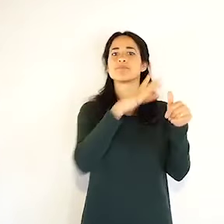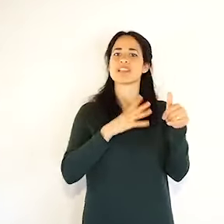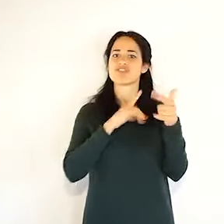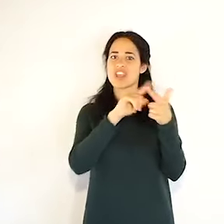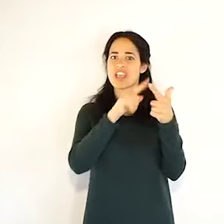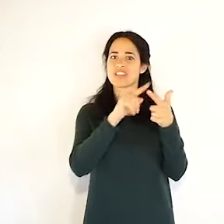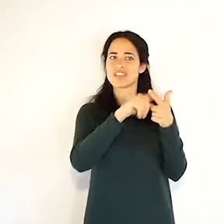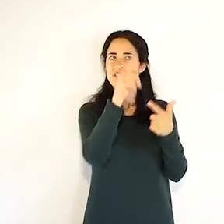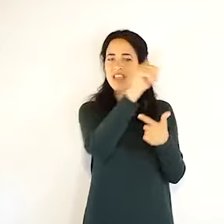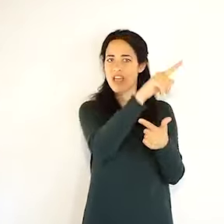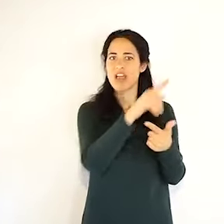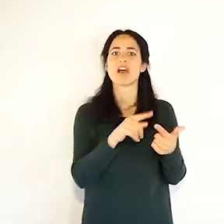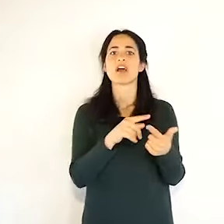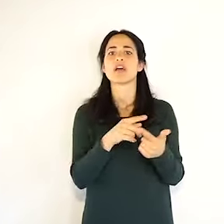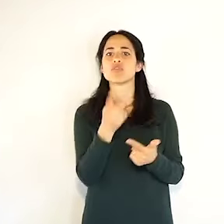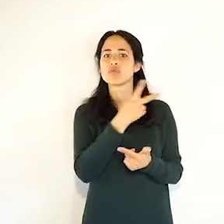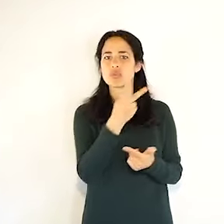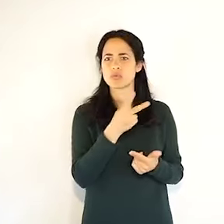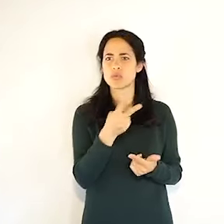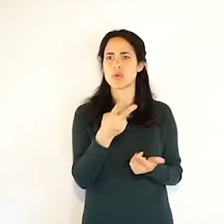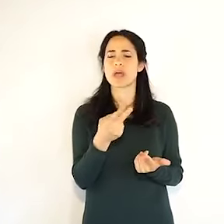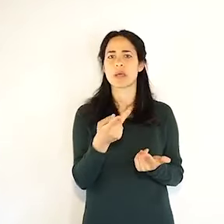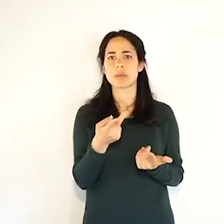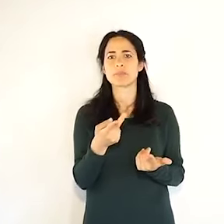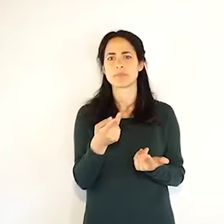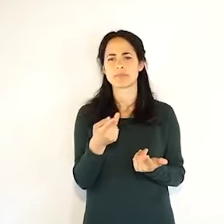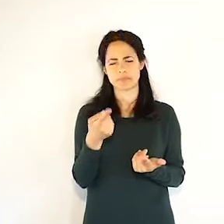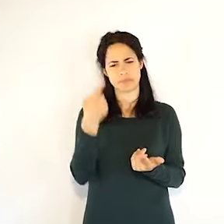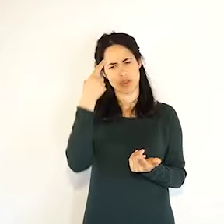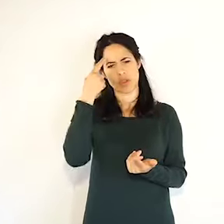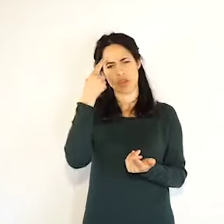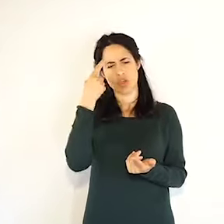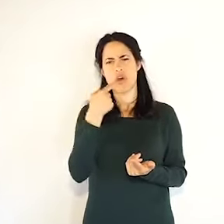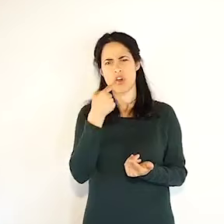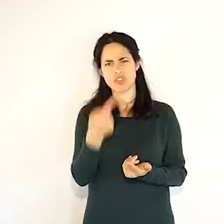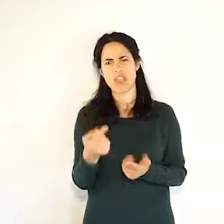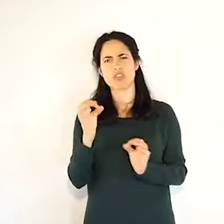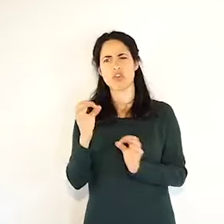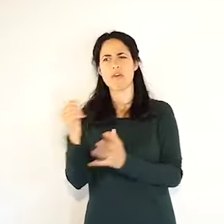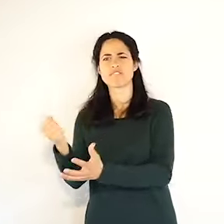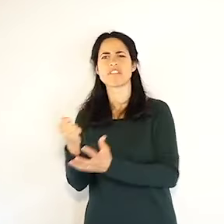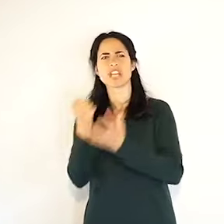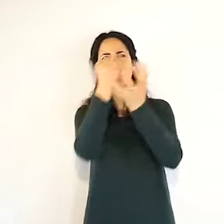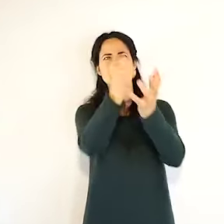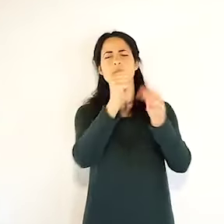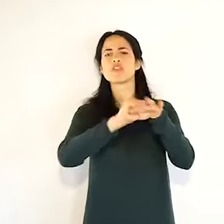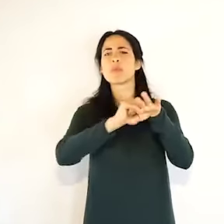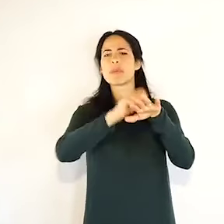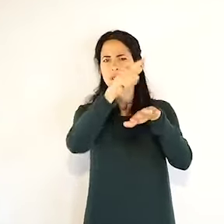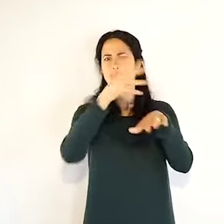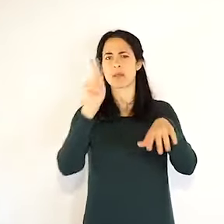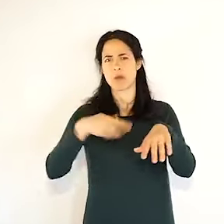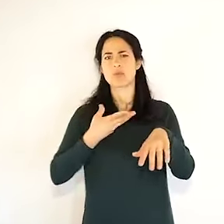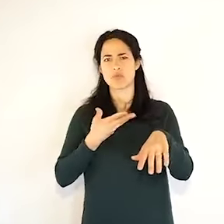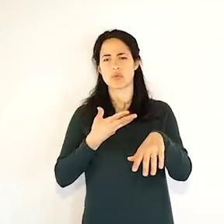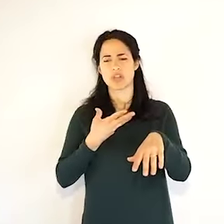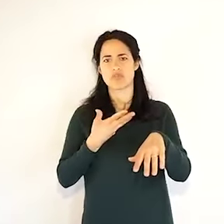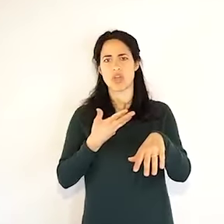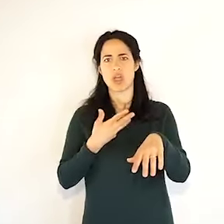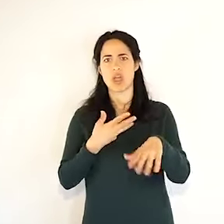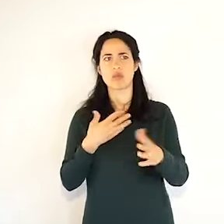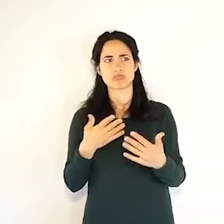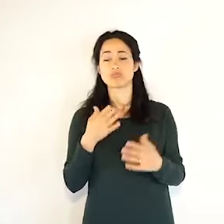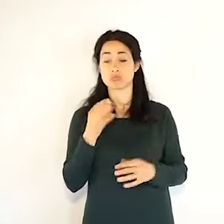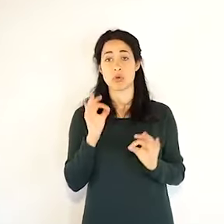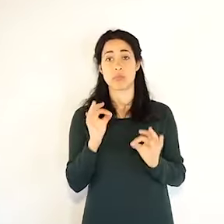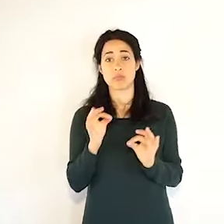significa che cerchiamo di fare sempre in modo che